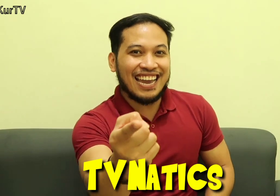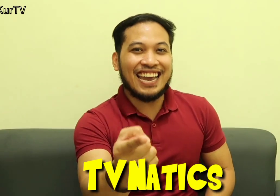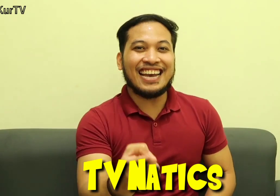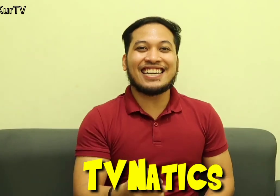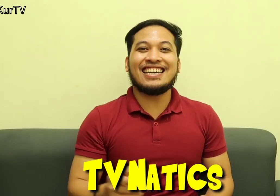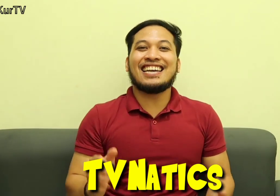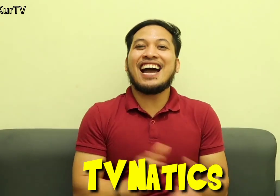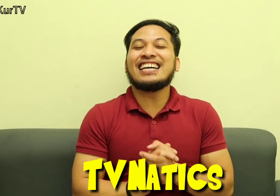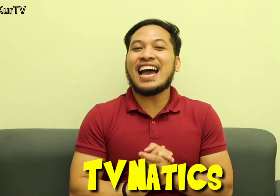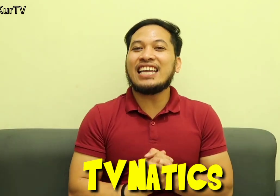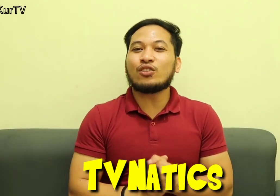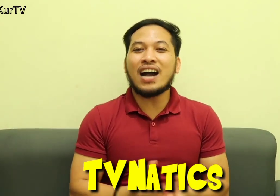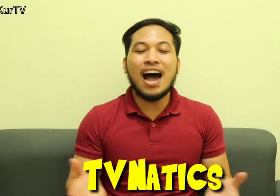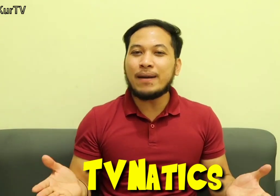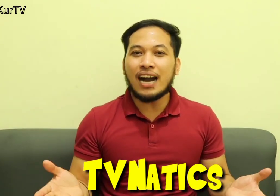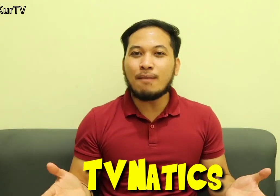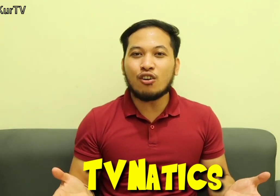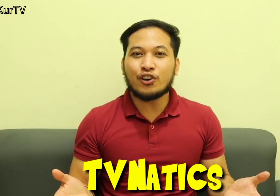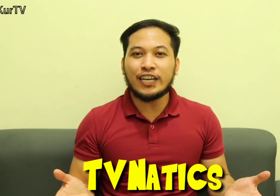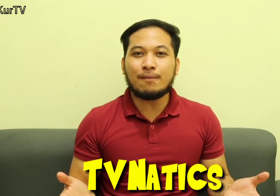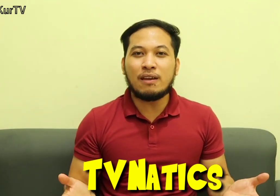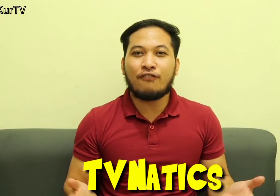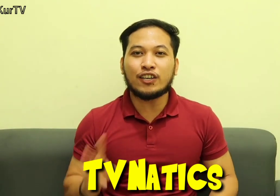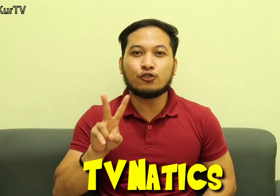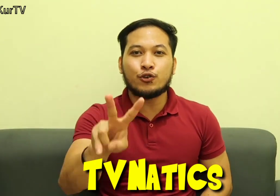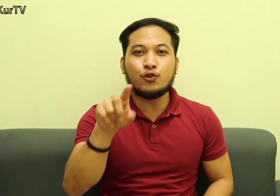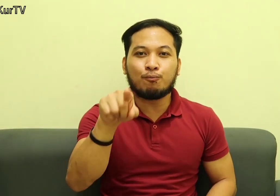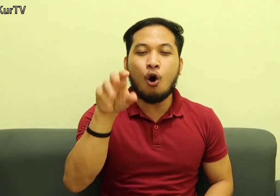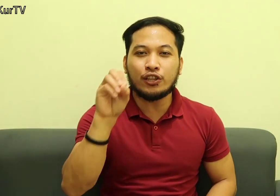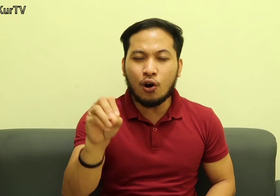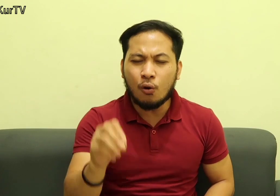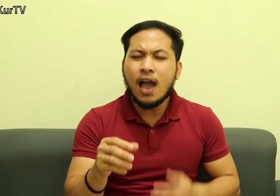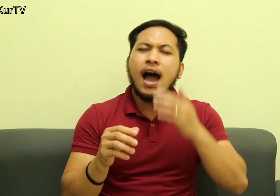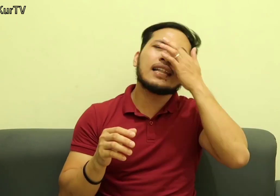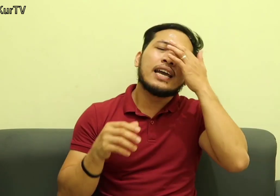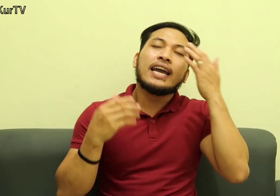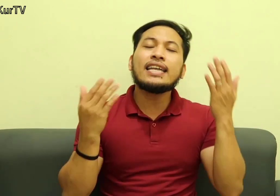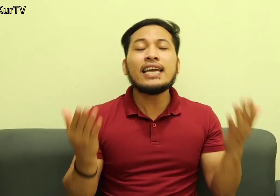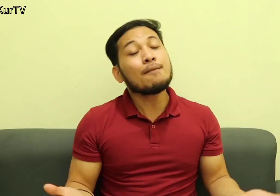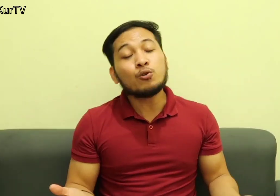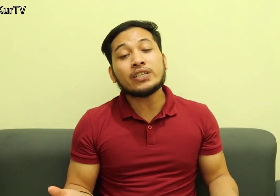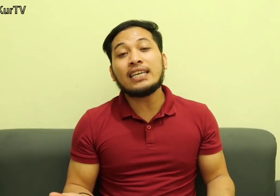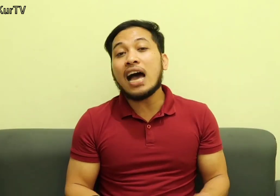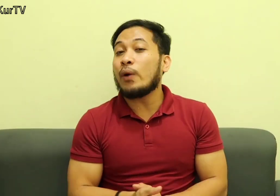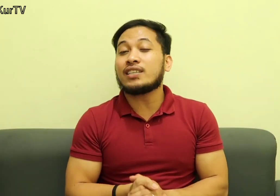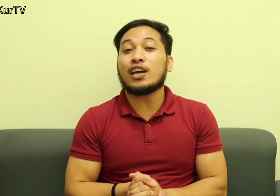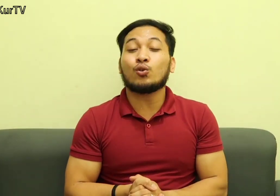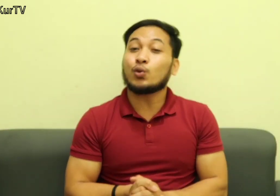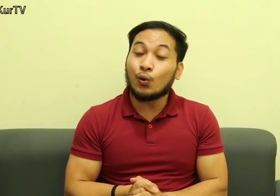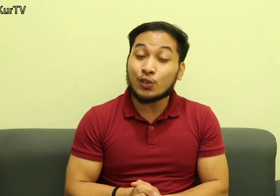TVNATICS! Ayan! Dahil ito na nga ang pinakabagong CURT TV version 2.0 At hindi lang po sa inyong language ang ituturo ko